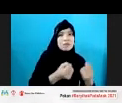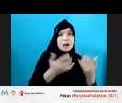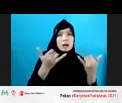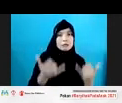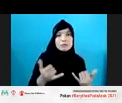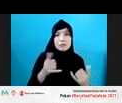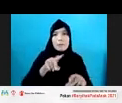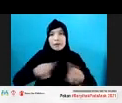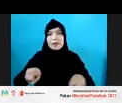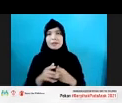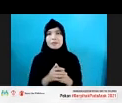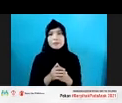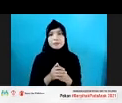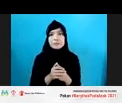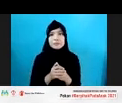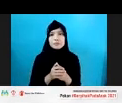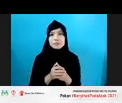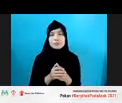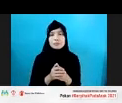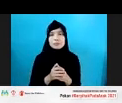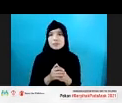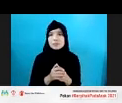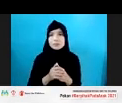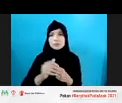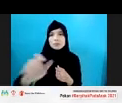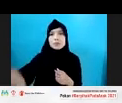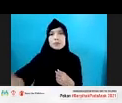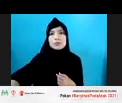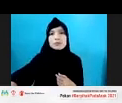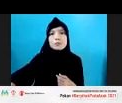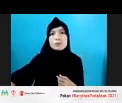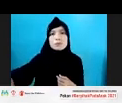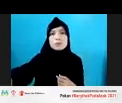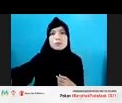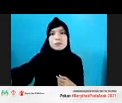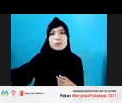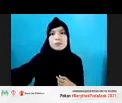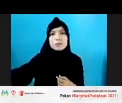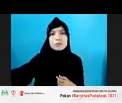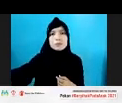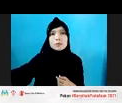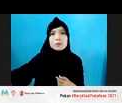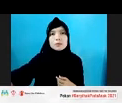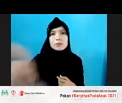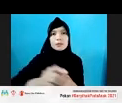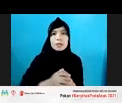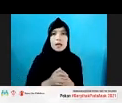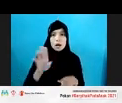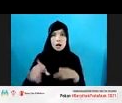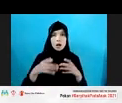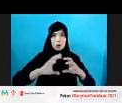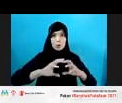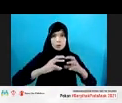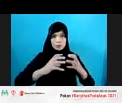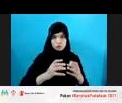bentuknya ada